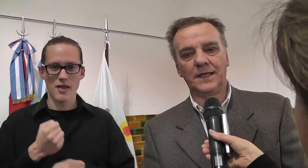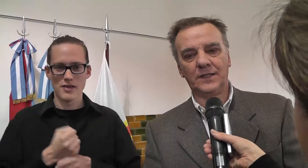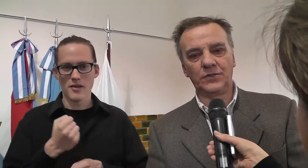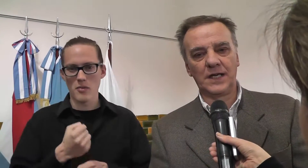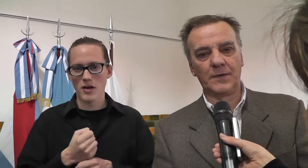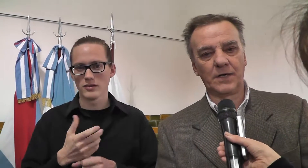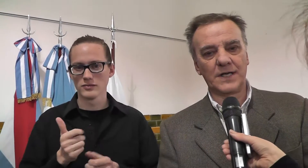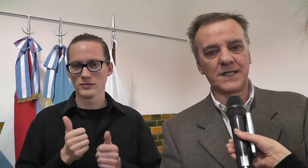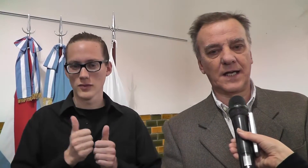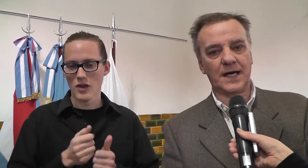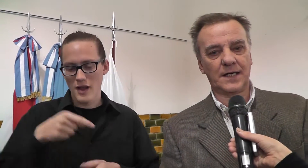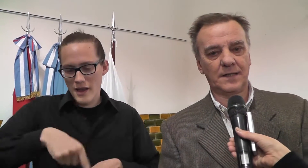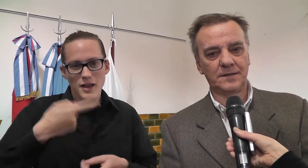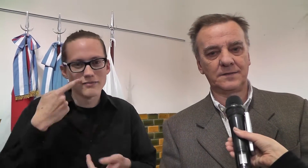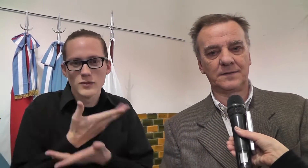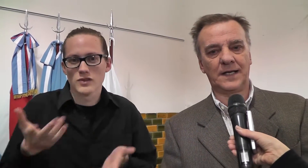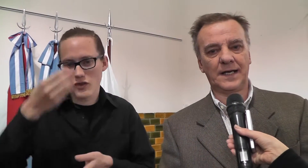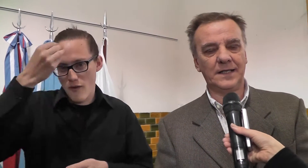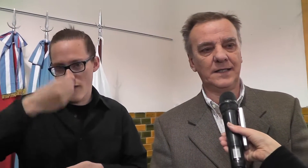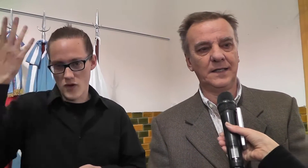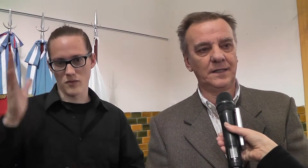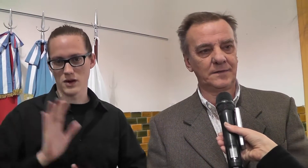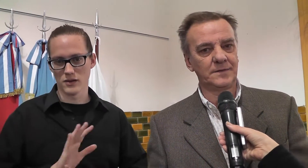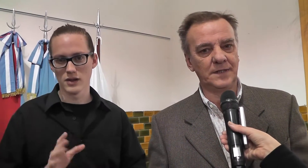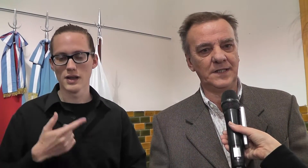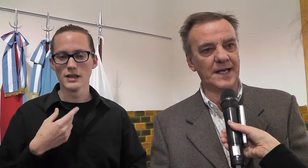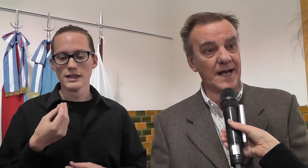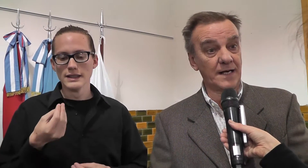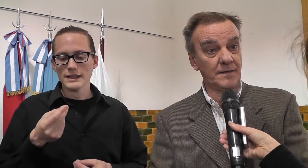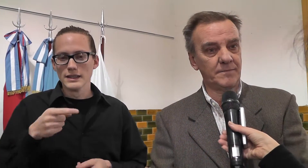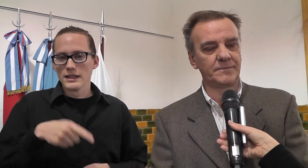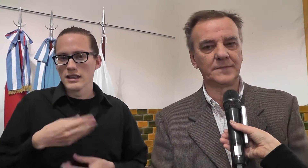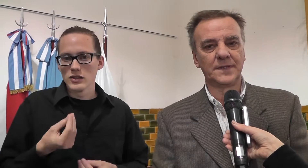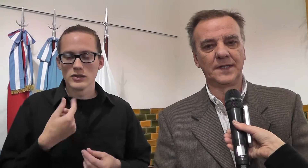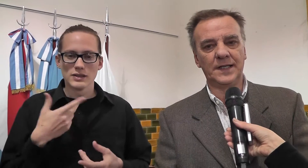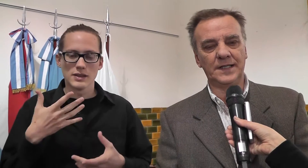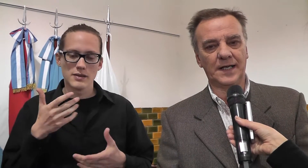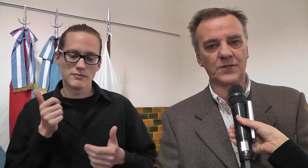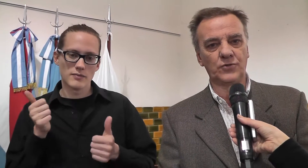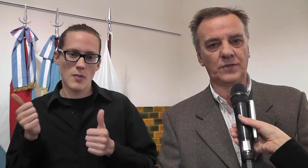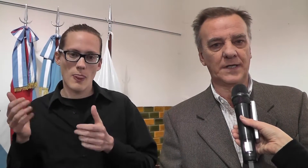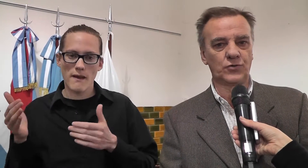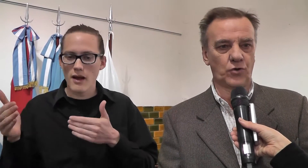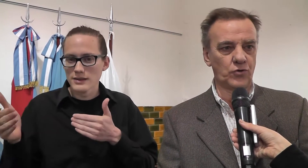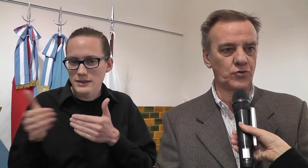Esto tiene que ver con acercar a la gente, integrar, en este caso a sordos